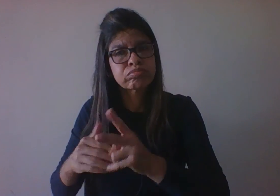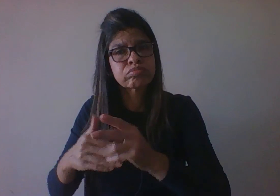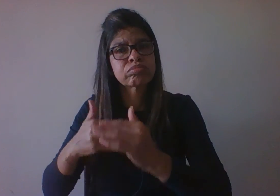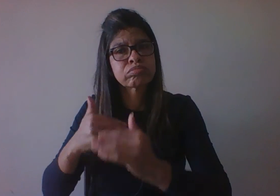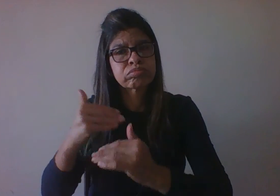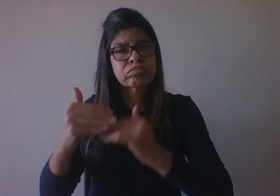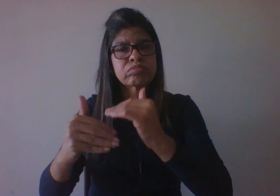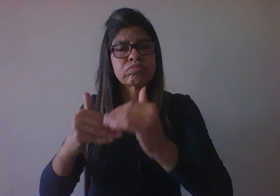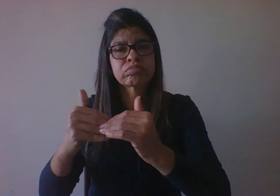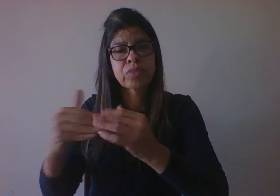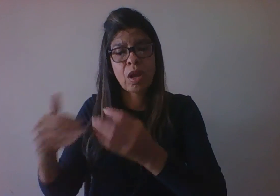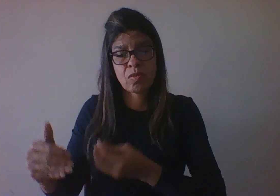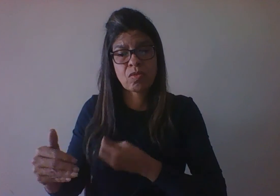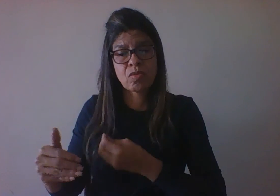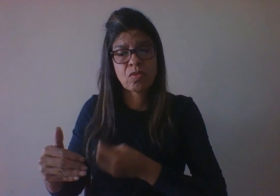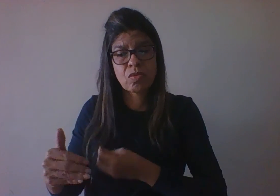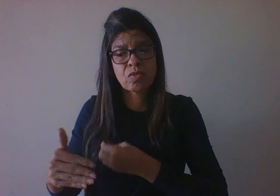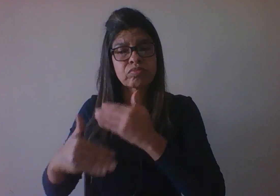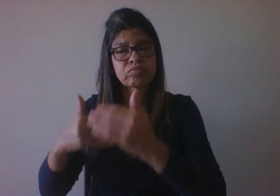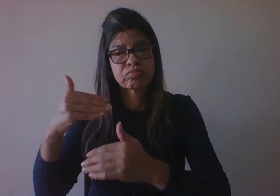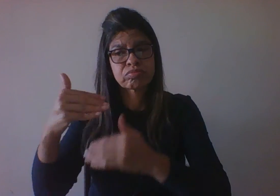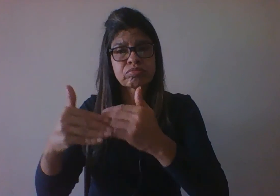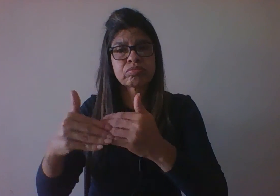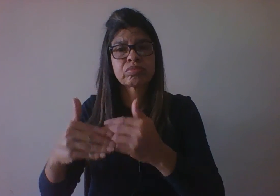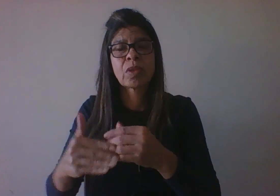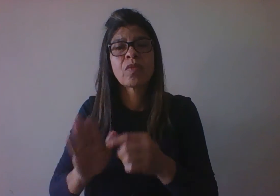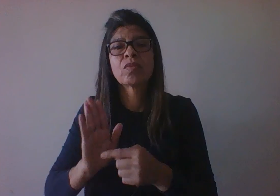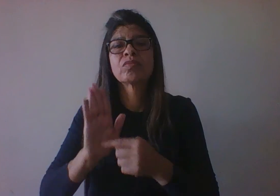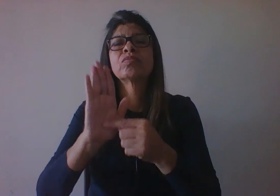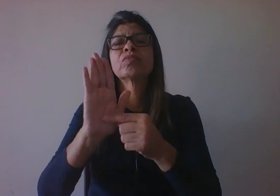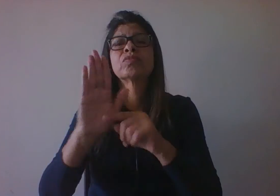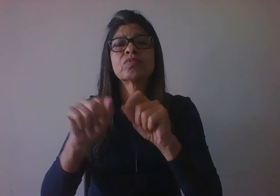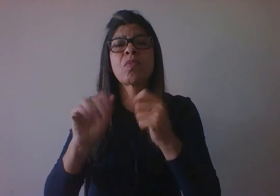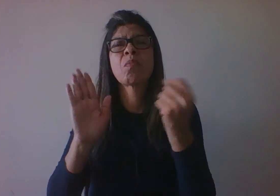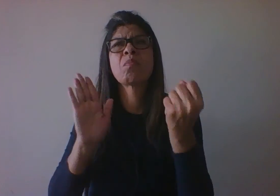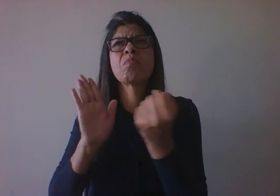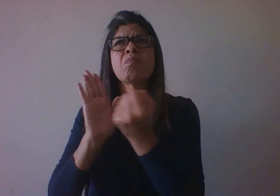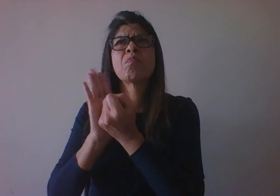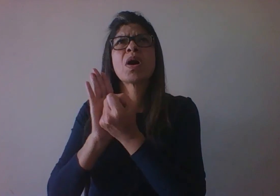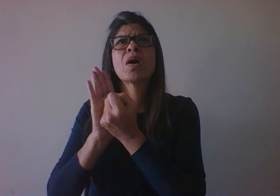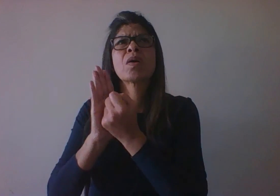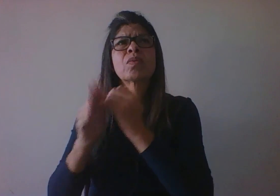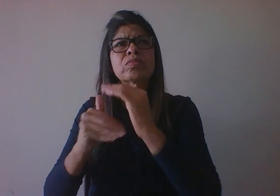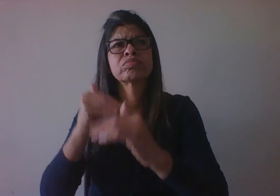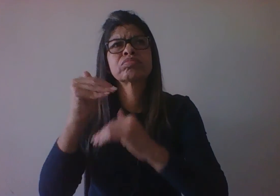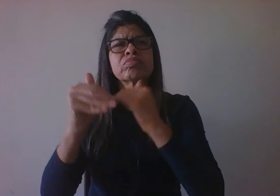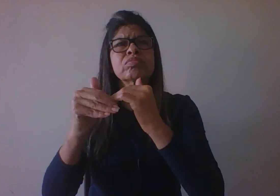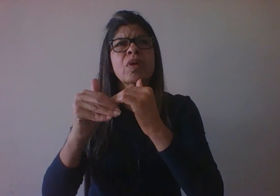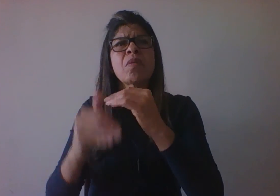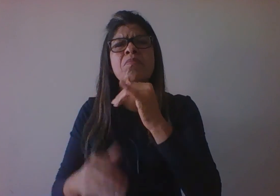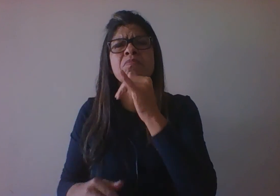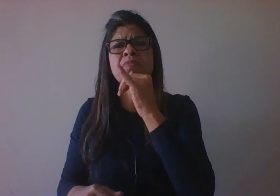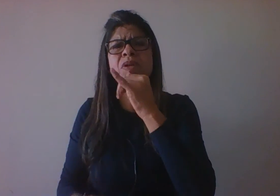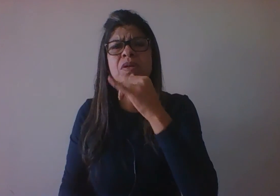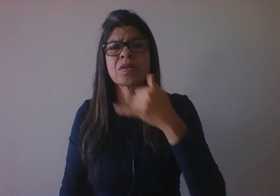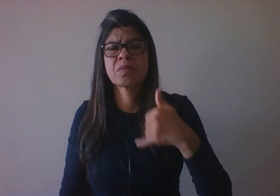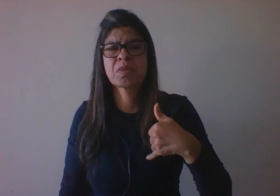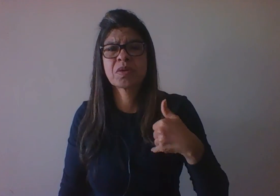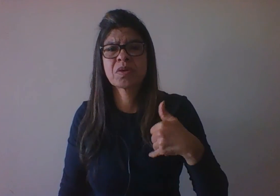ilustrar um marco desenvolvimental, no entorno de seis anos, as crianças trocam os dentes de leite,